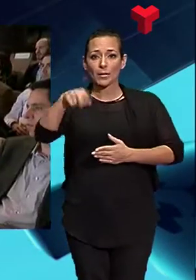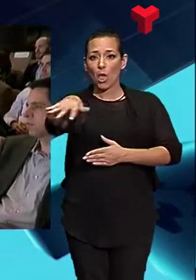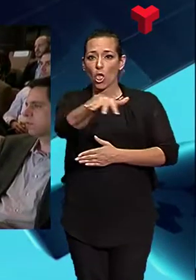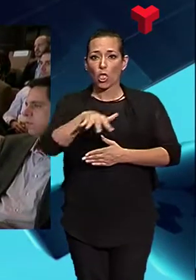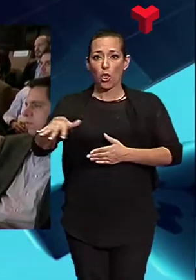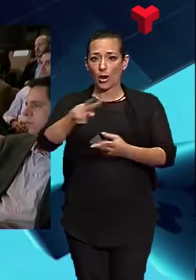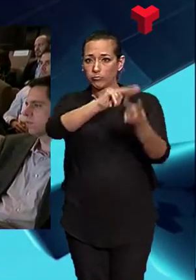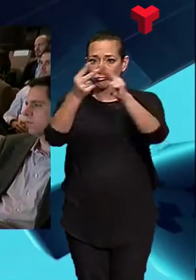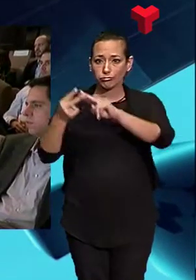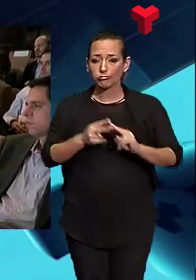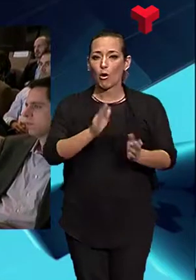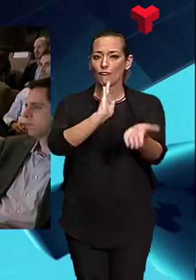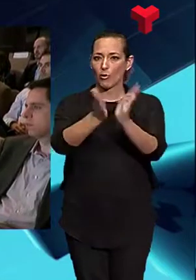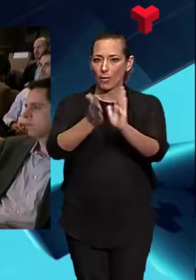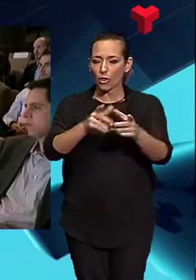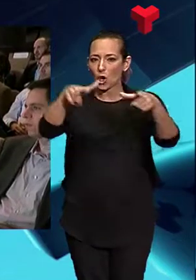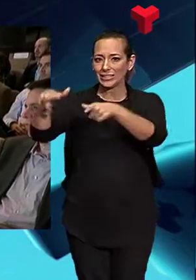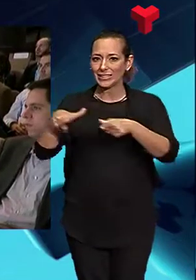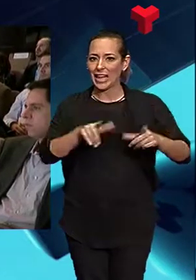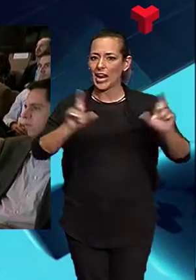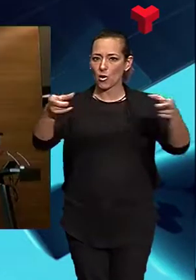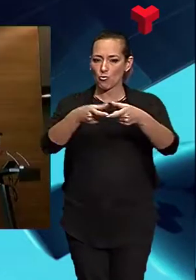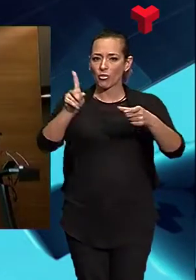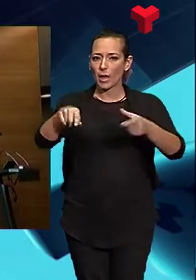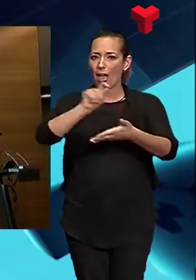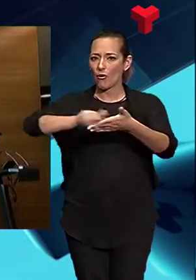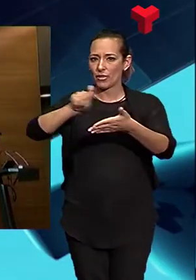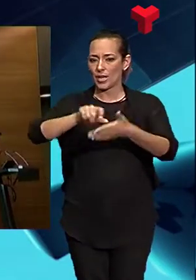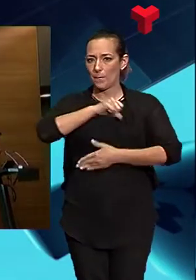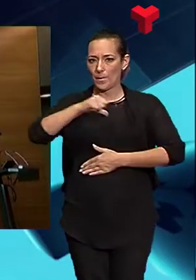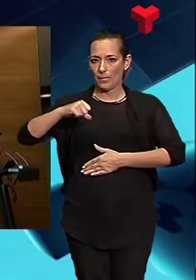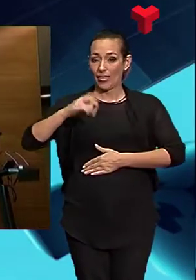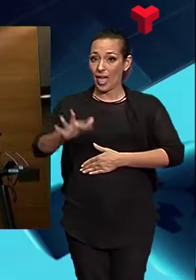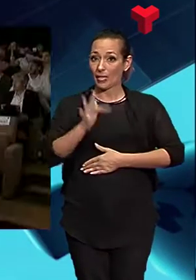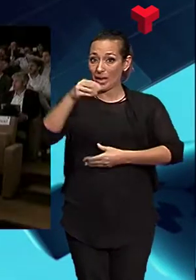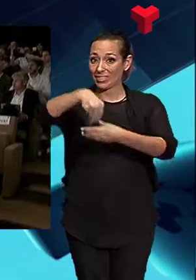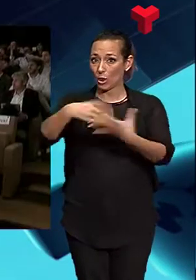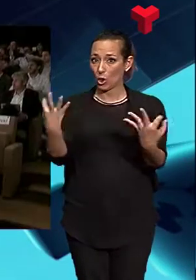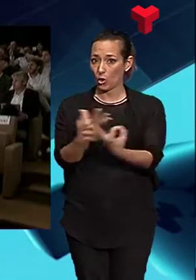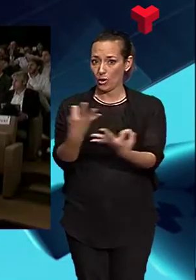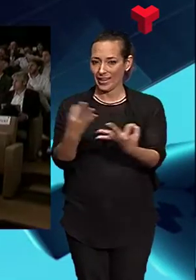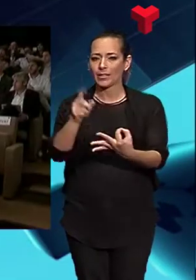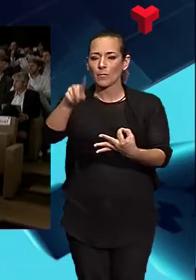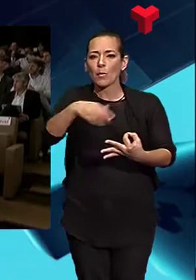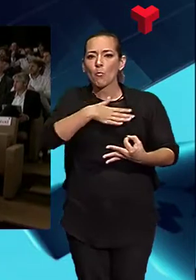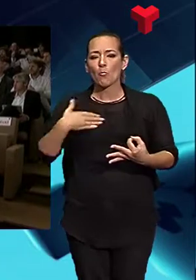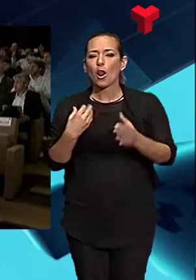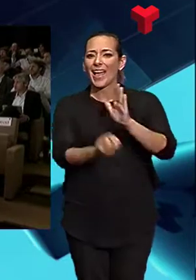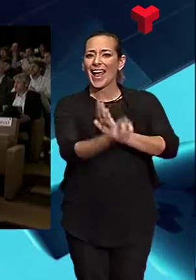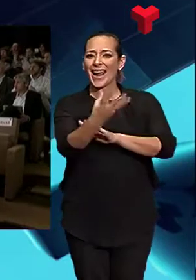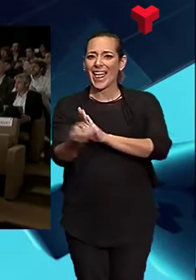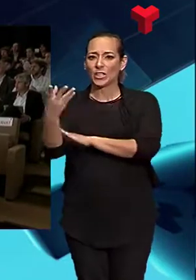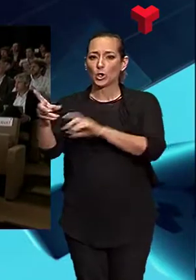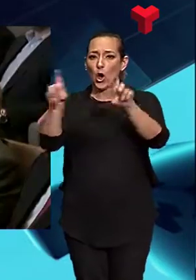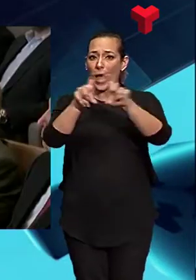espais de formació, sales de reunions i oficines privades. A més, aquesta incubadora d'alta tecnologia té previst la creació d'un centenar d'empreses